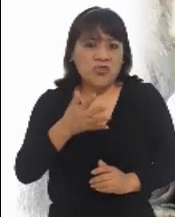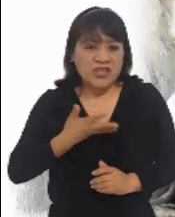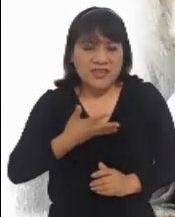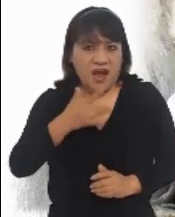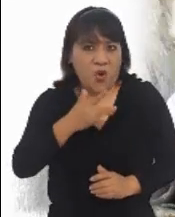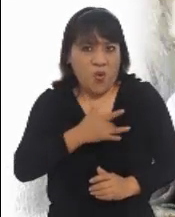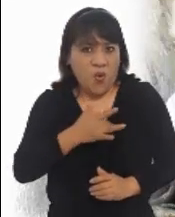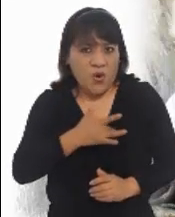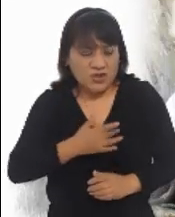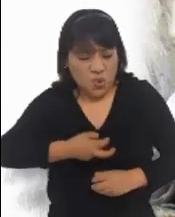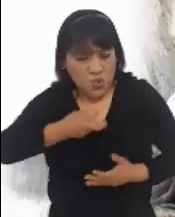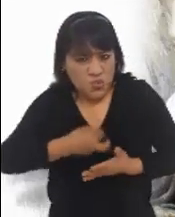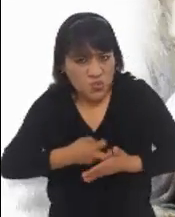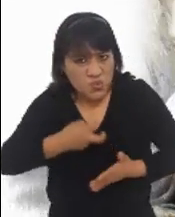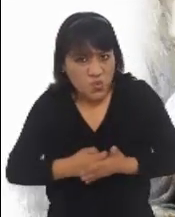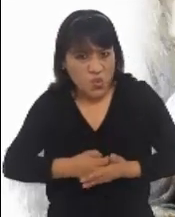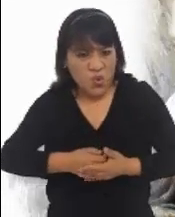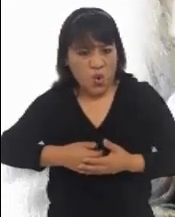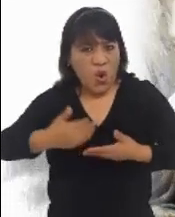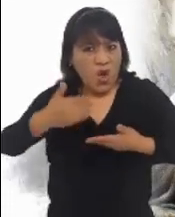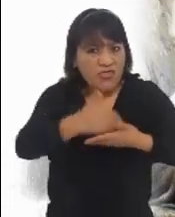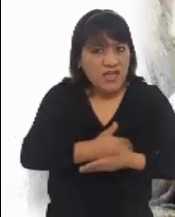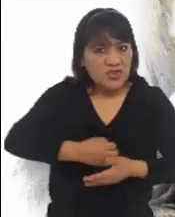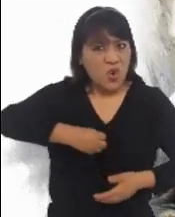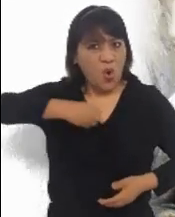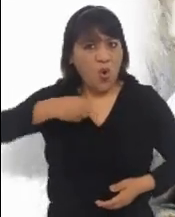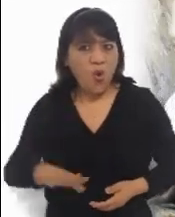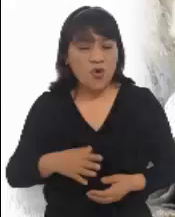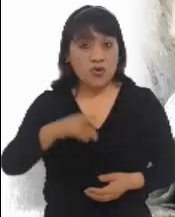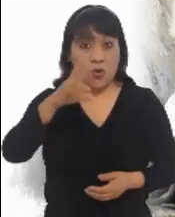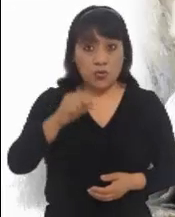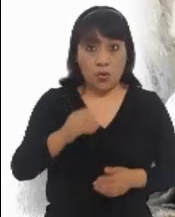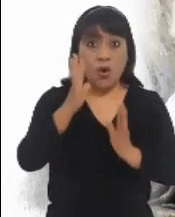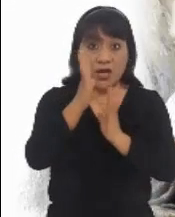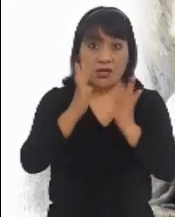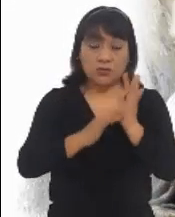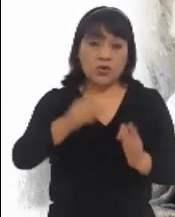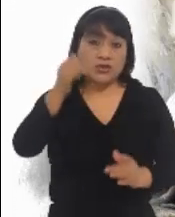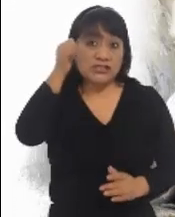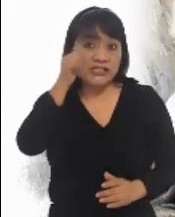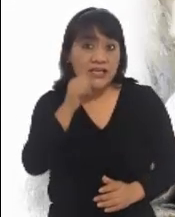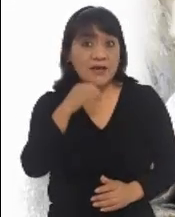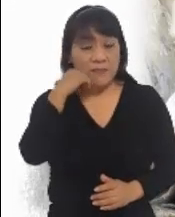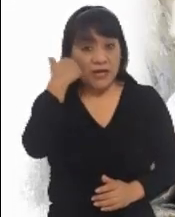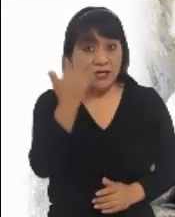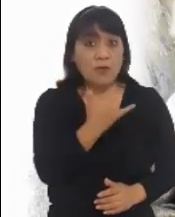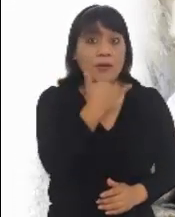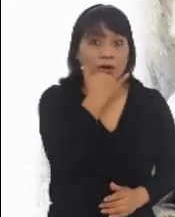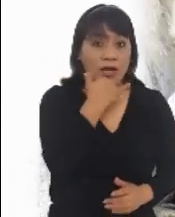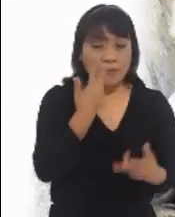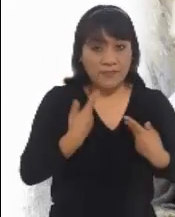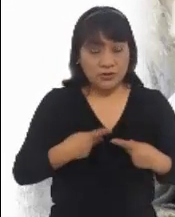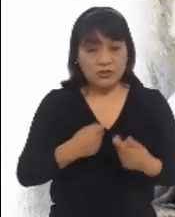el corazón de Jesús lleno de odio, sino siempre dispuesto al perdón.